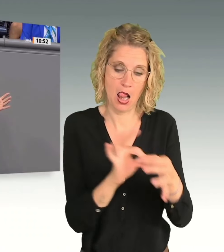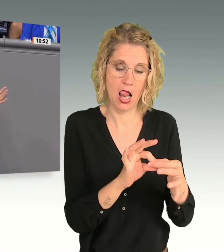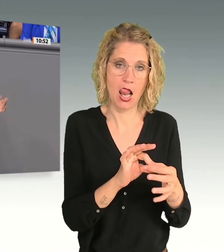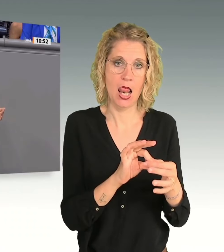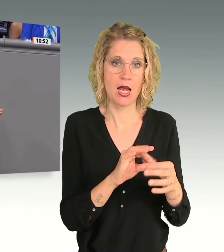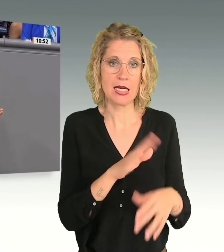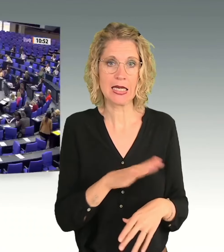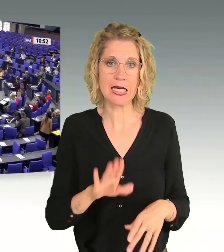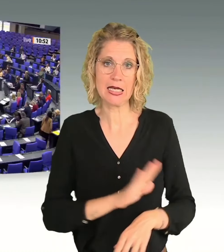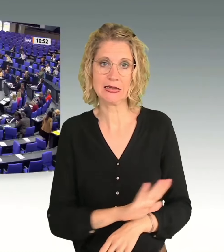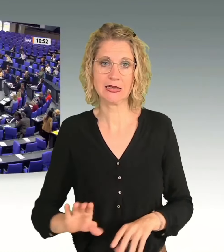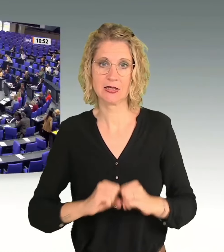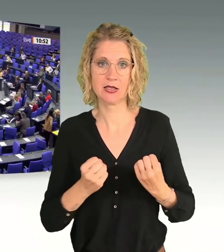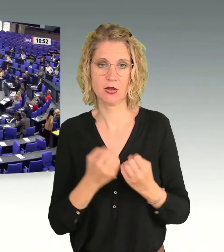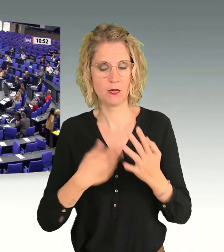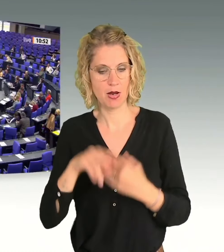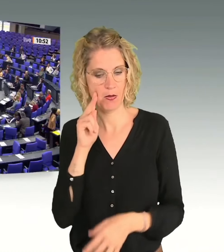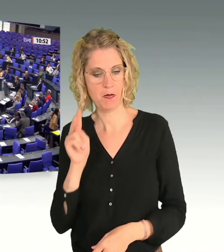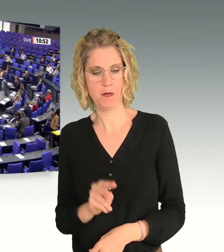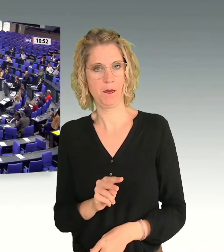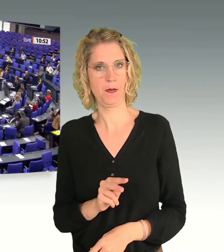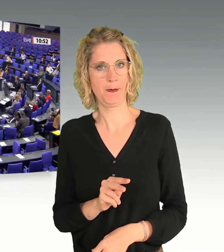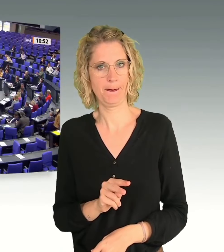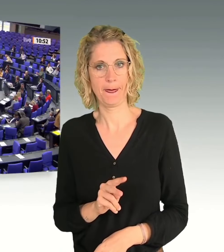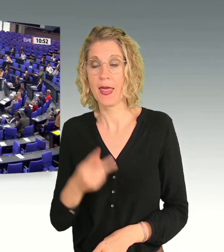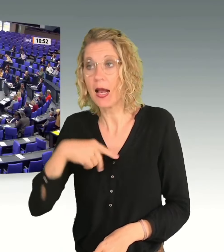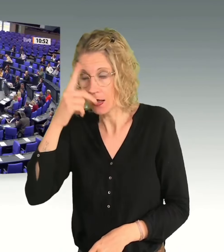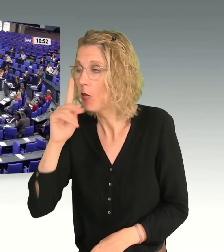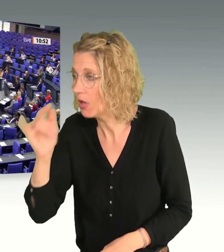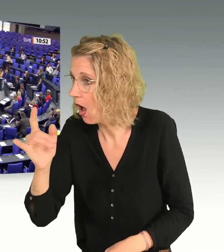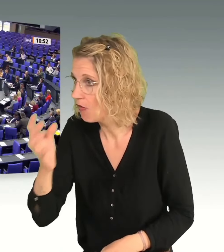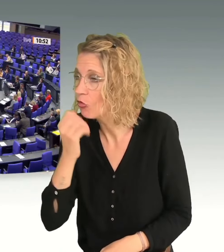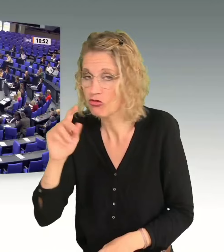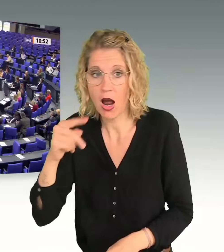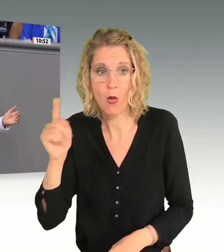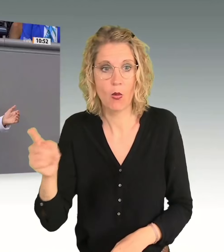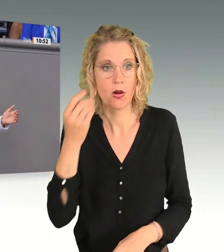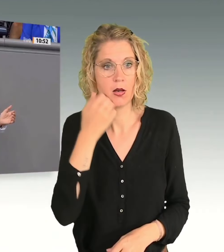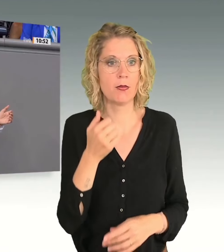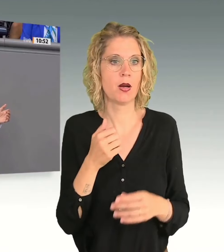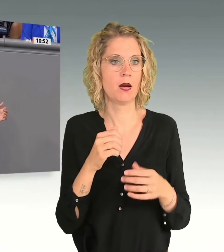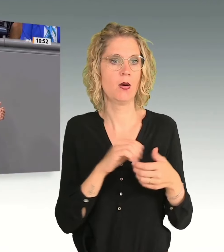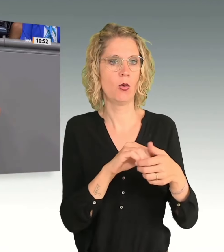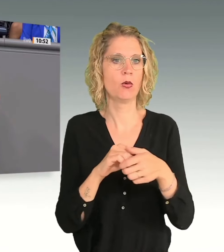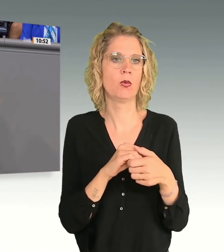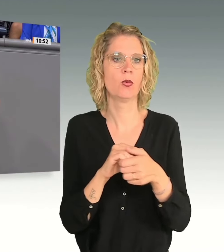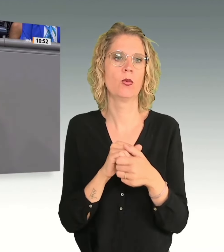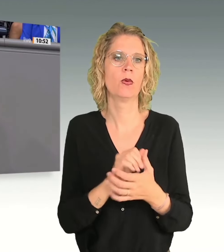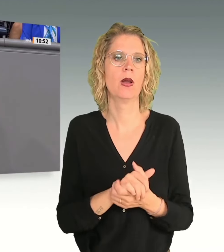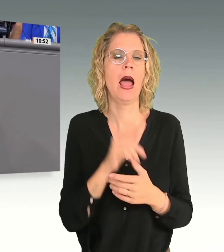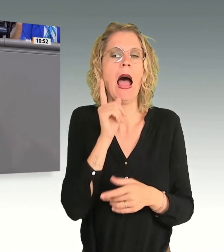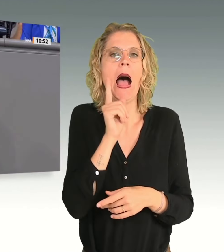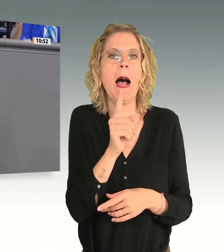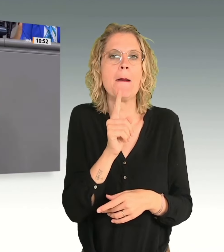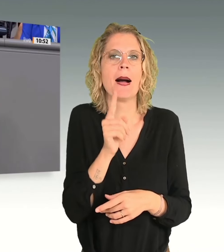Ich spreche Ihnen das nicht ab, dass Sie das wollen, liebe Kolleginnen und Kollegen von der Unionsfraktion. Aber